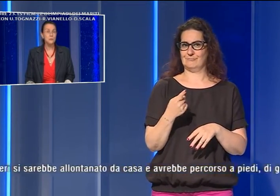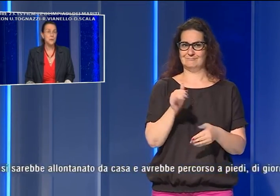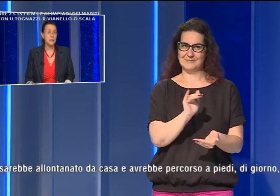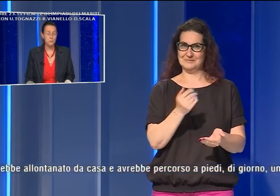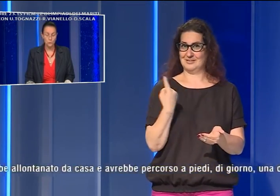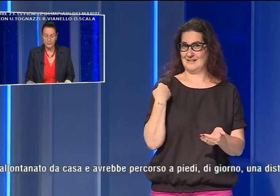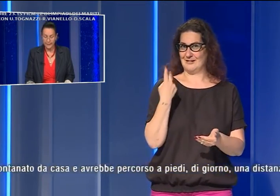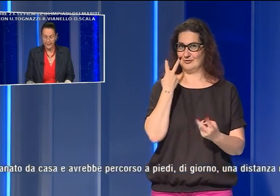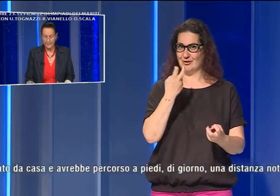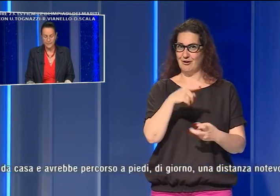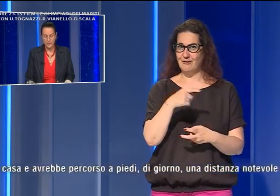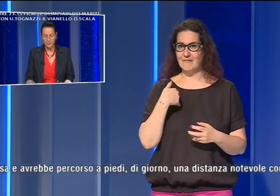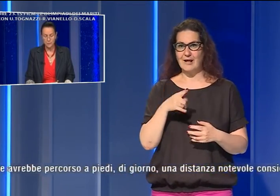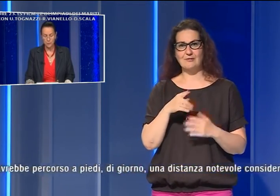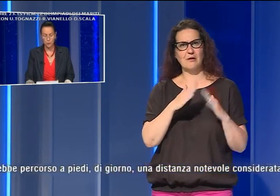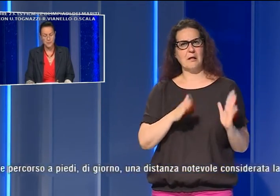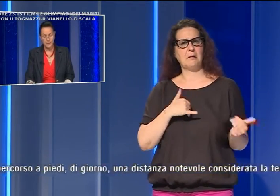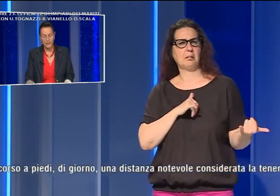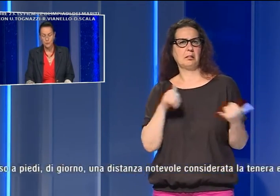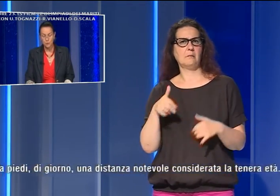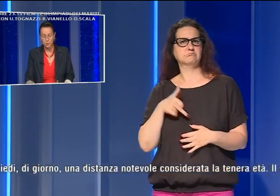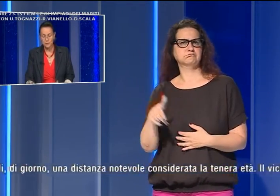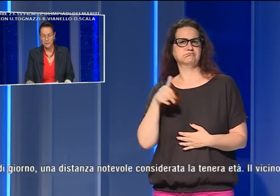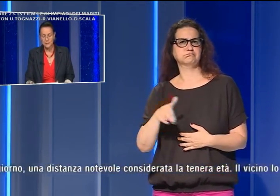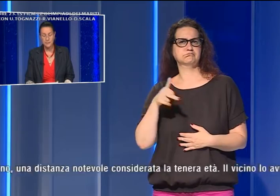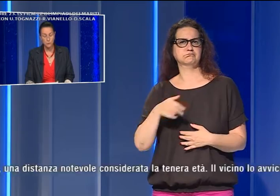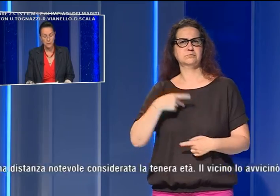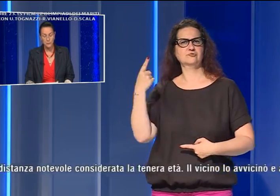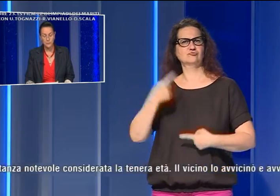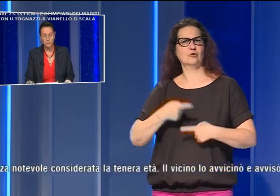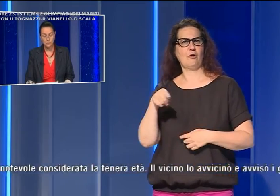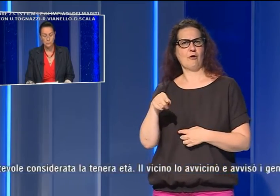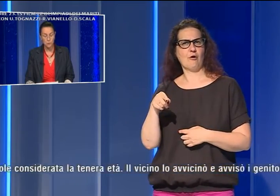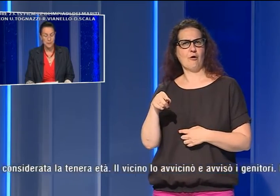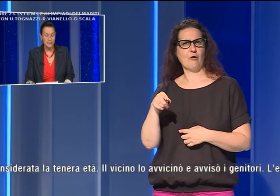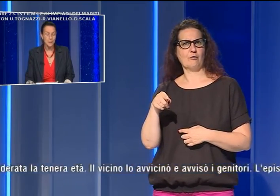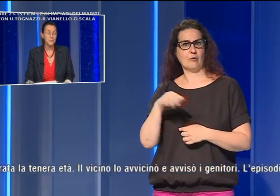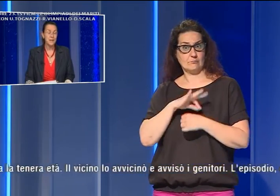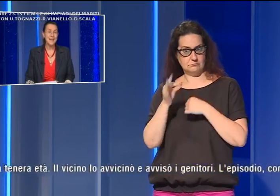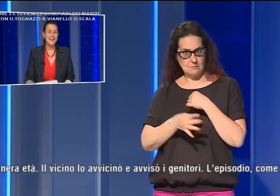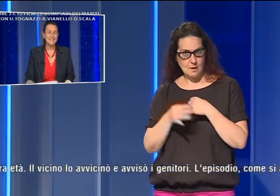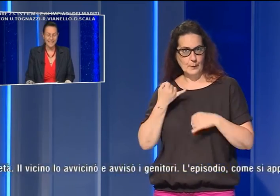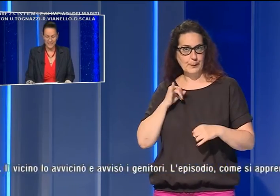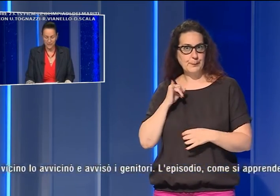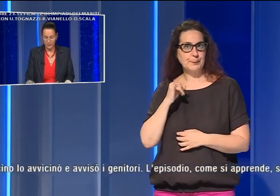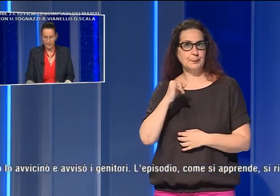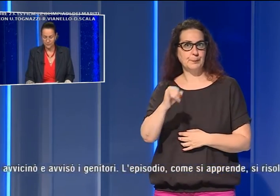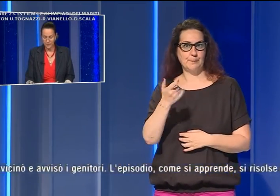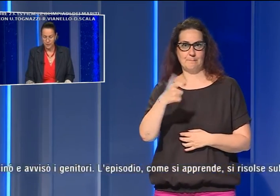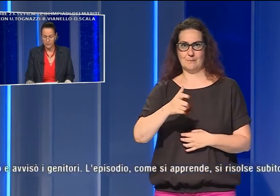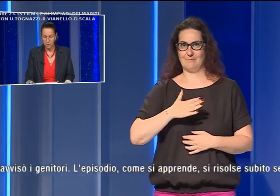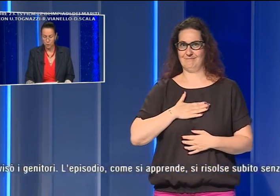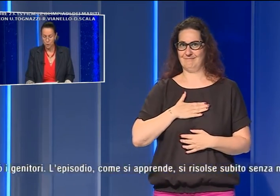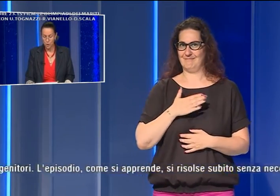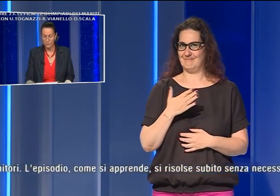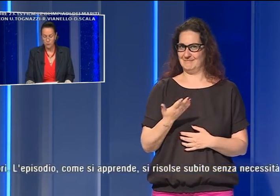allontanato da casa e avrebbe percorso a piedi di giorno una distanza notevole, considerata la tenera età.